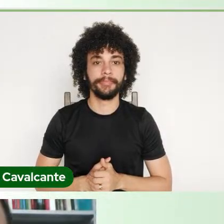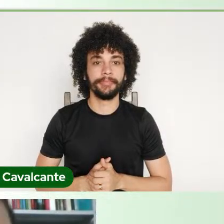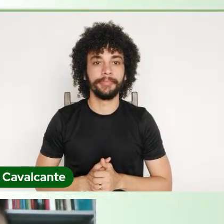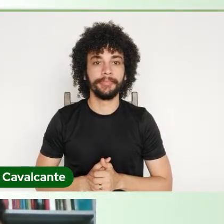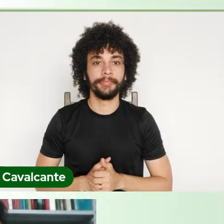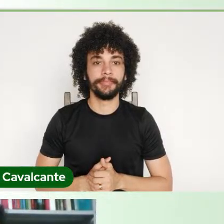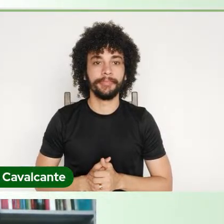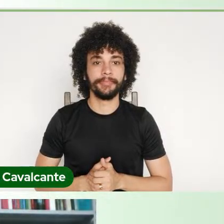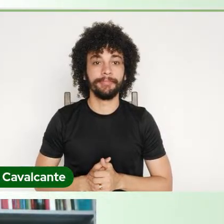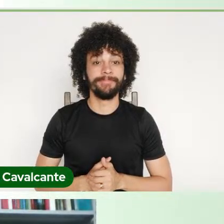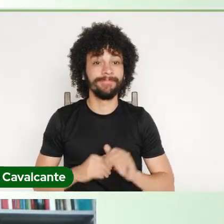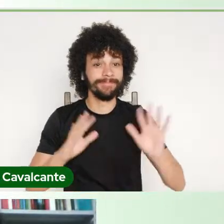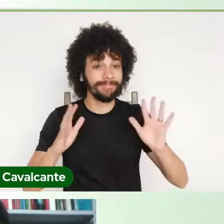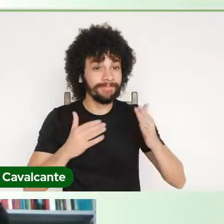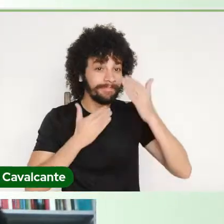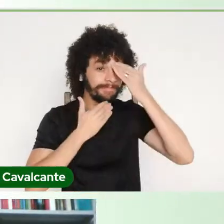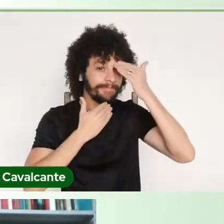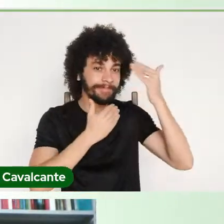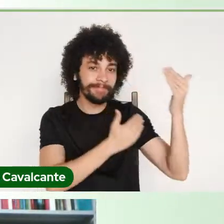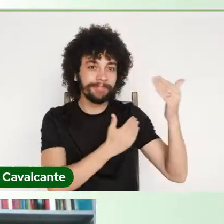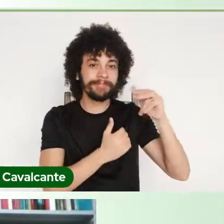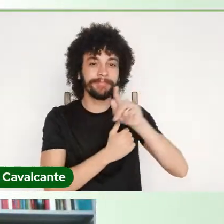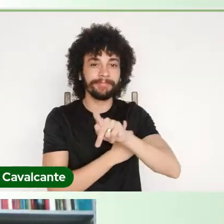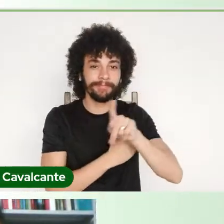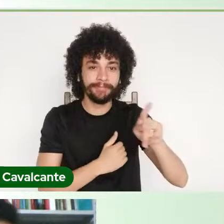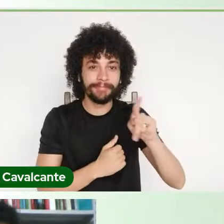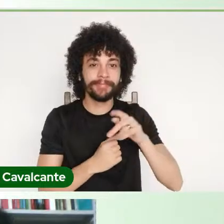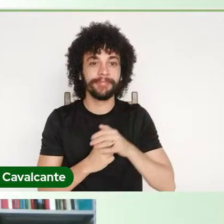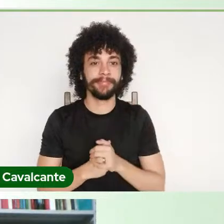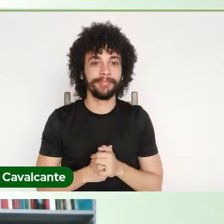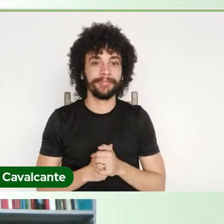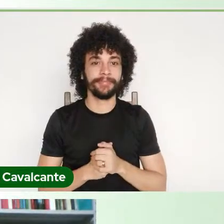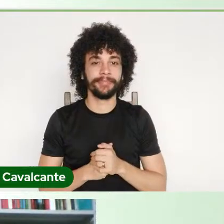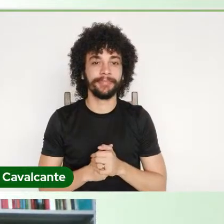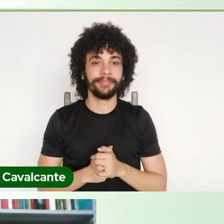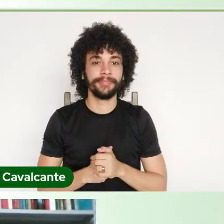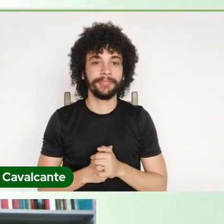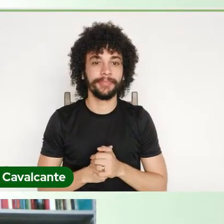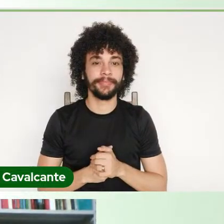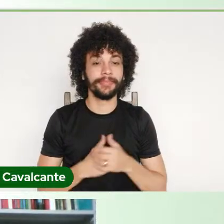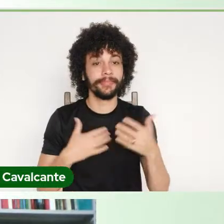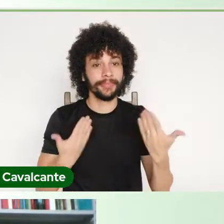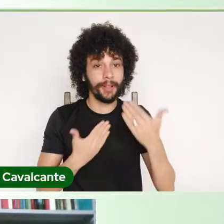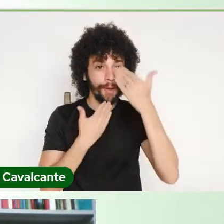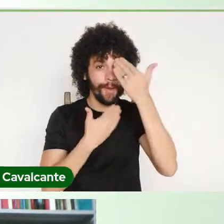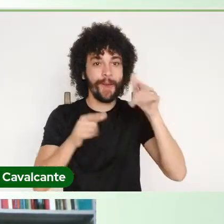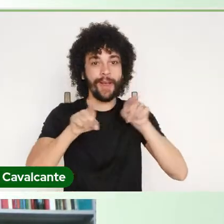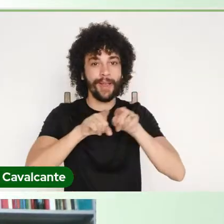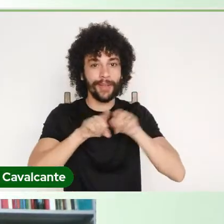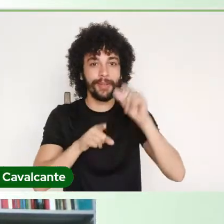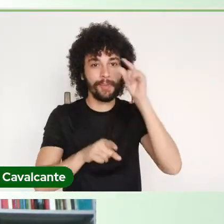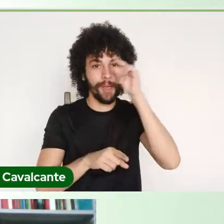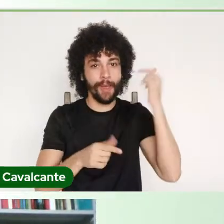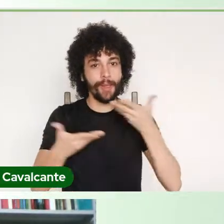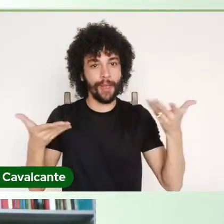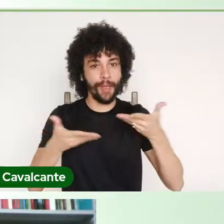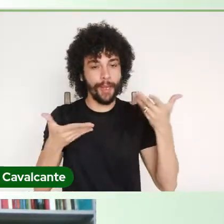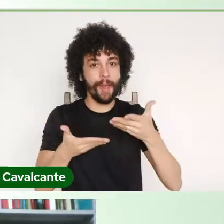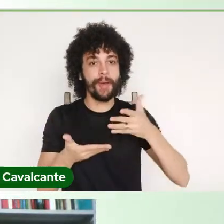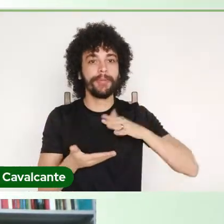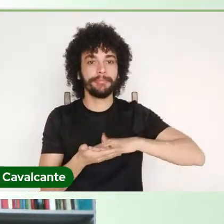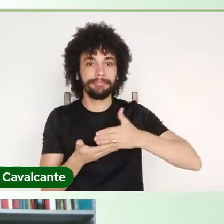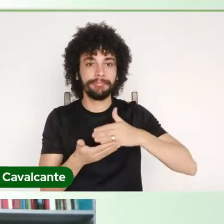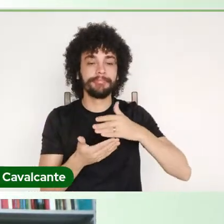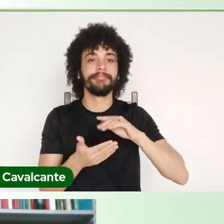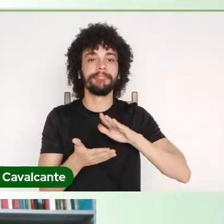Muito obrigado, professora Edilza. Eu agradeço também o Antônio que está conosco aqui agora. Seja bem